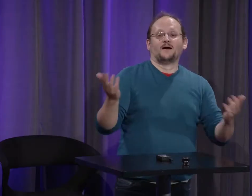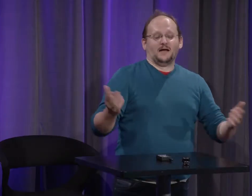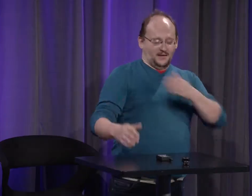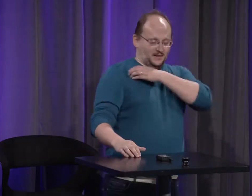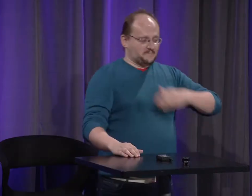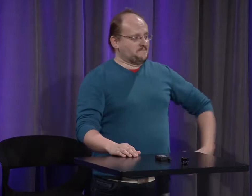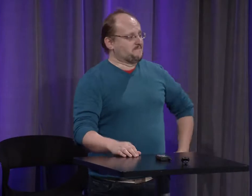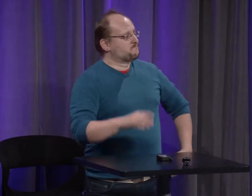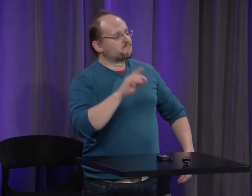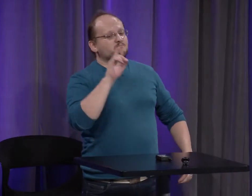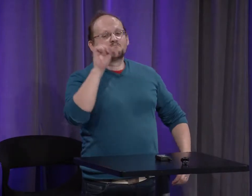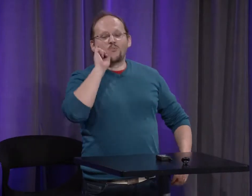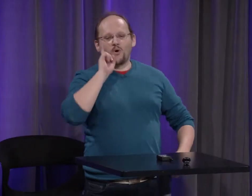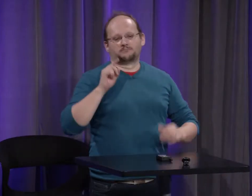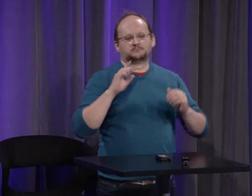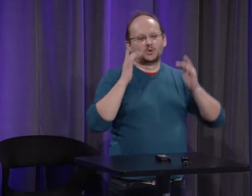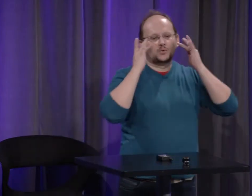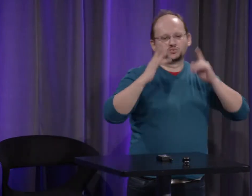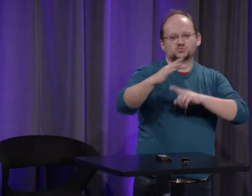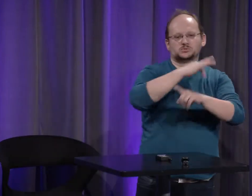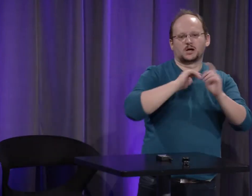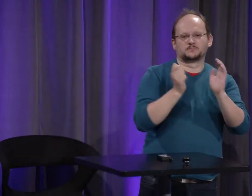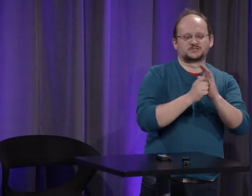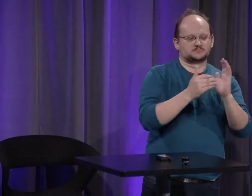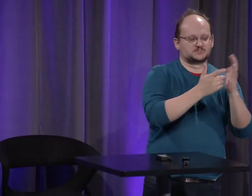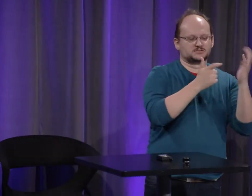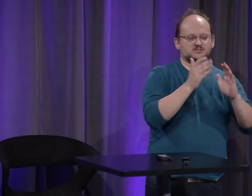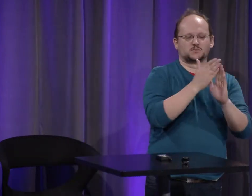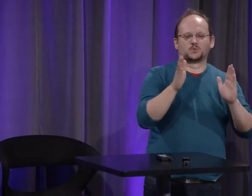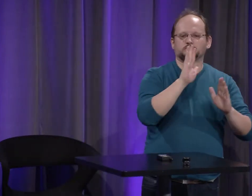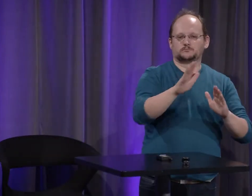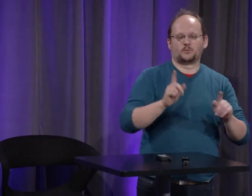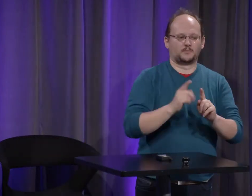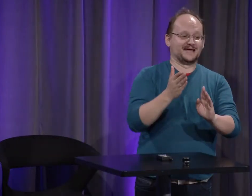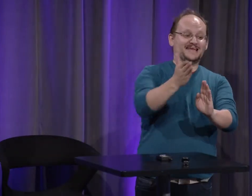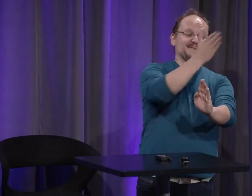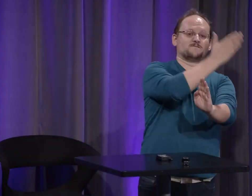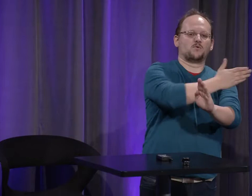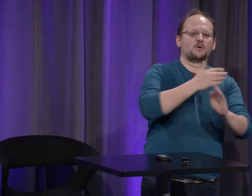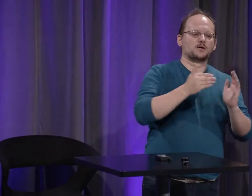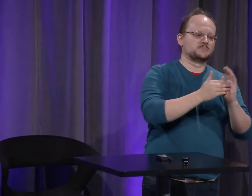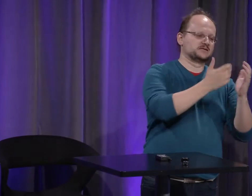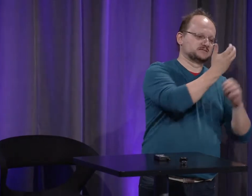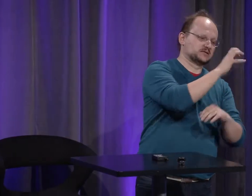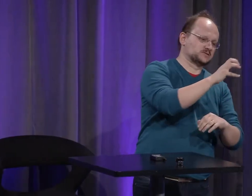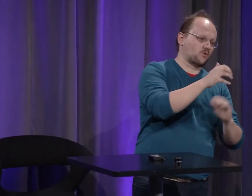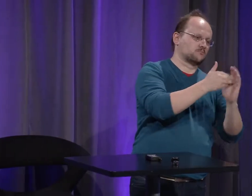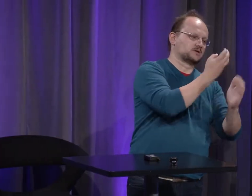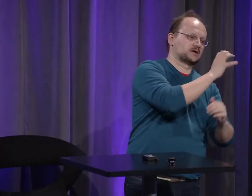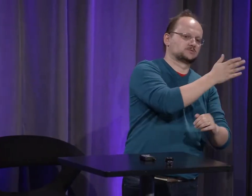alors les écharpes c'est vrai qu'autour de 1700 on avait ces